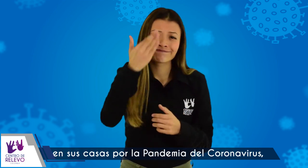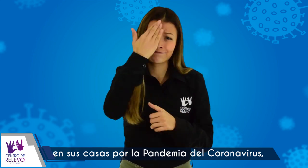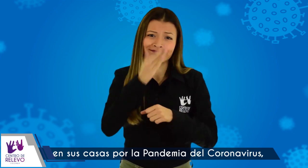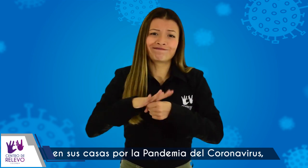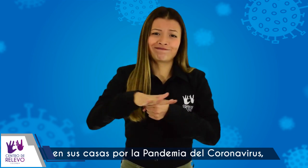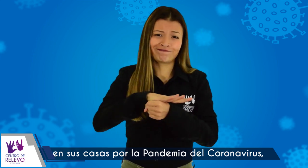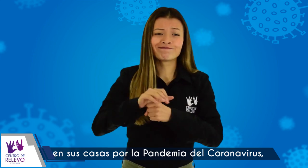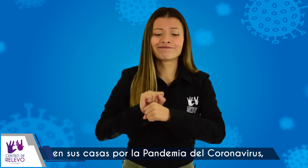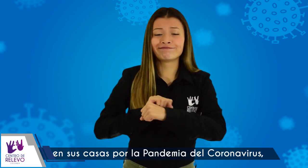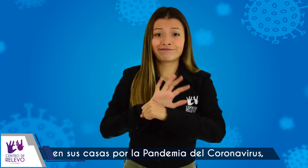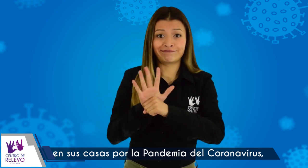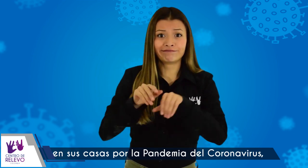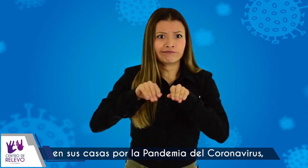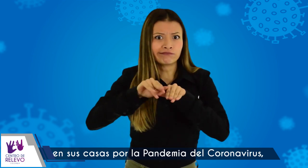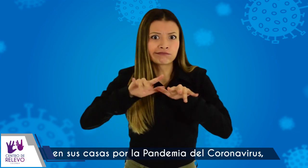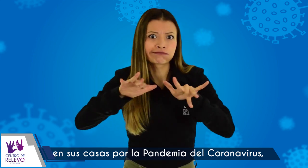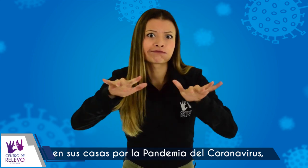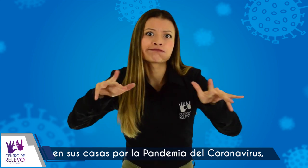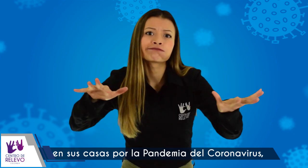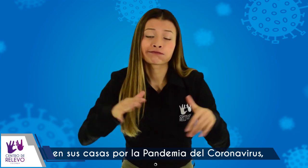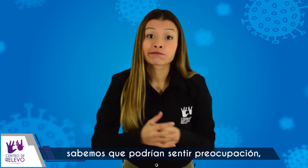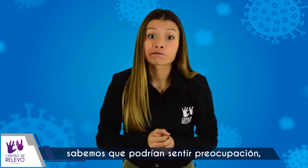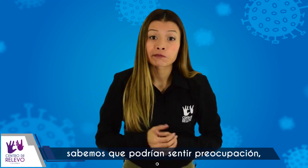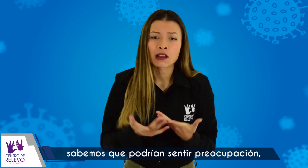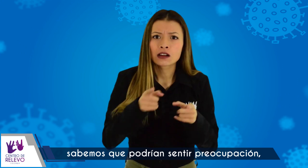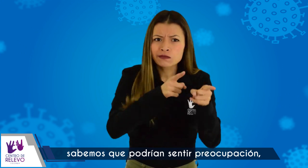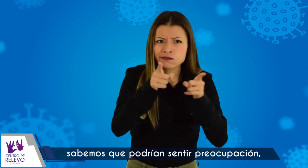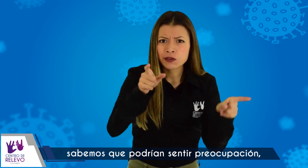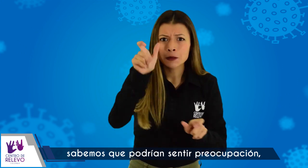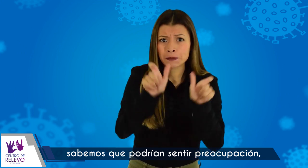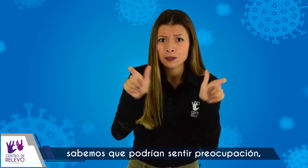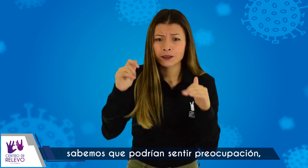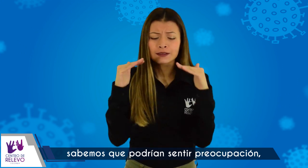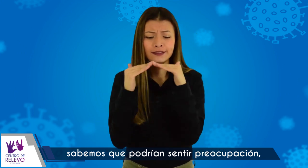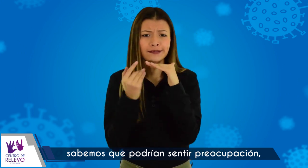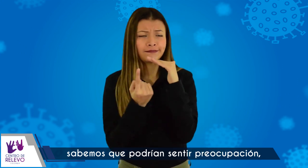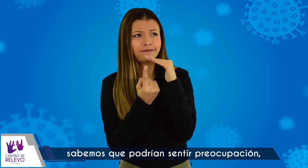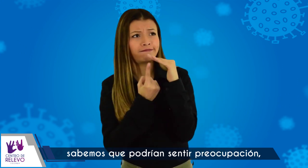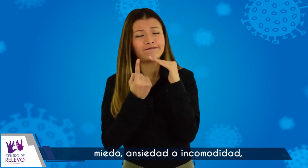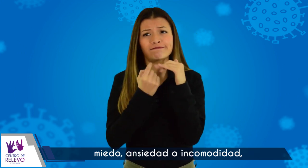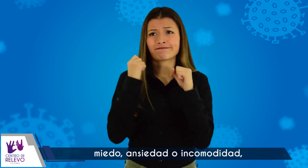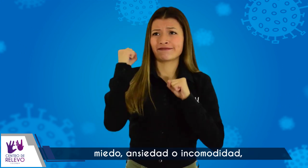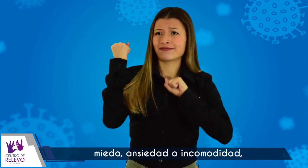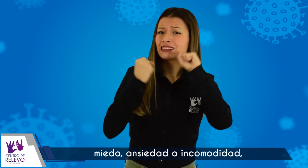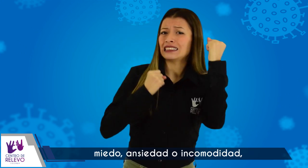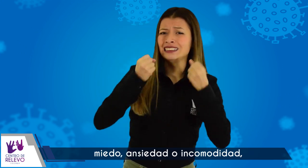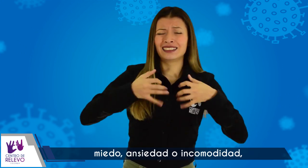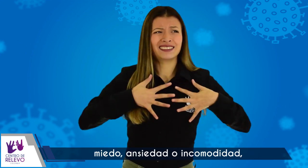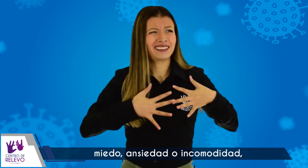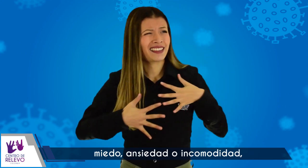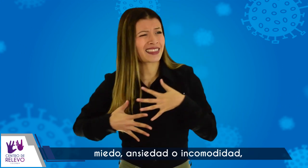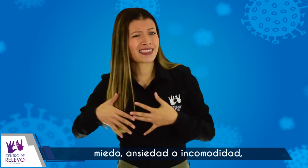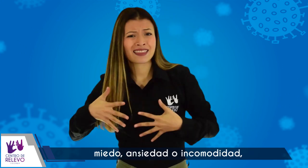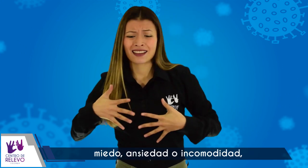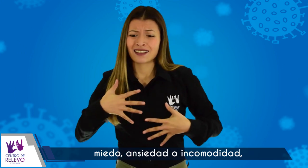pandemia del coronavirus, sabemos que podrían sentir preocupación, miedo, ansiedad o